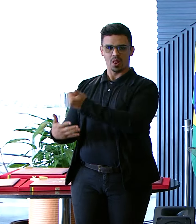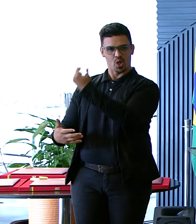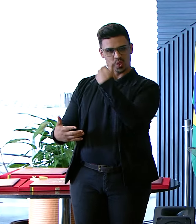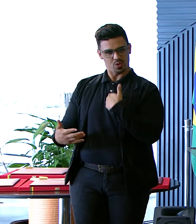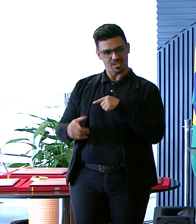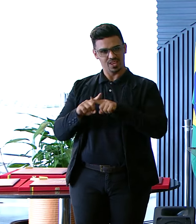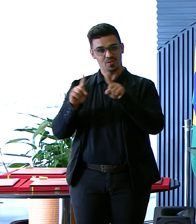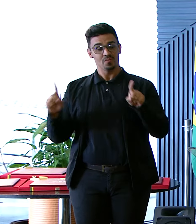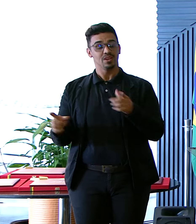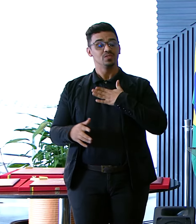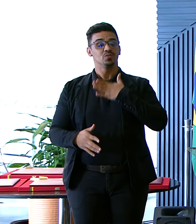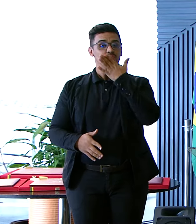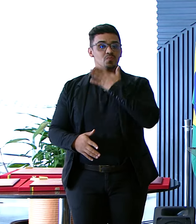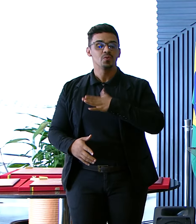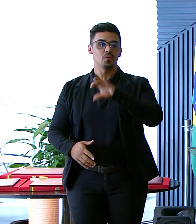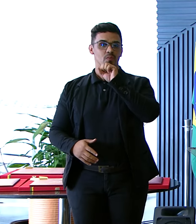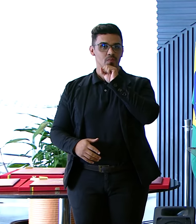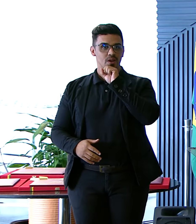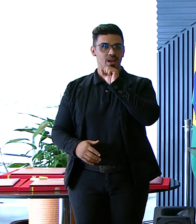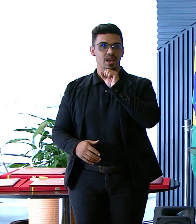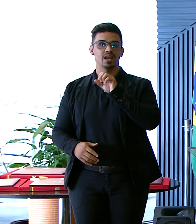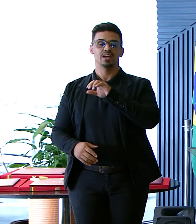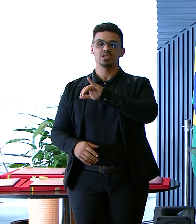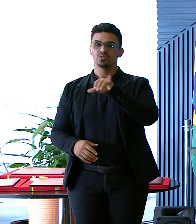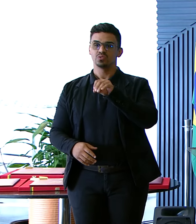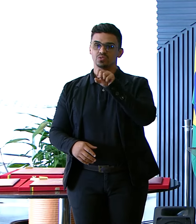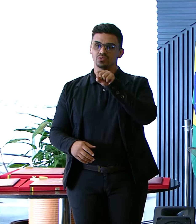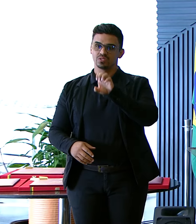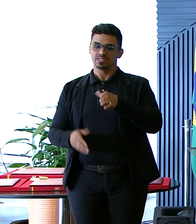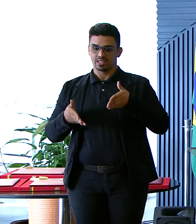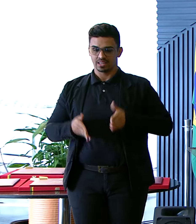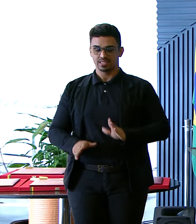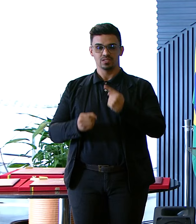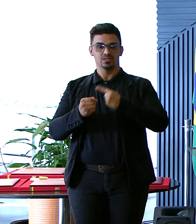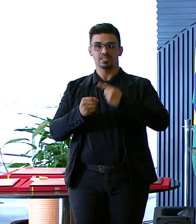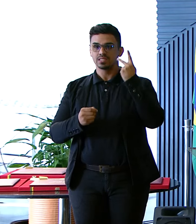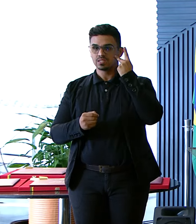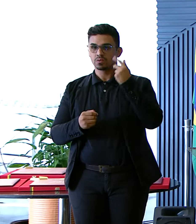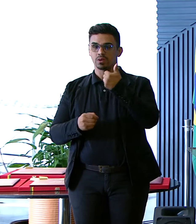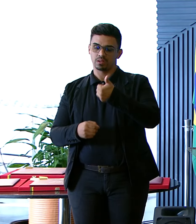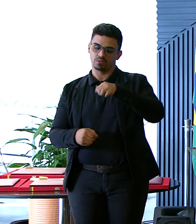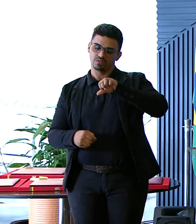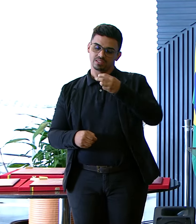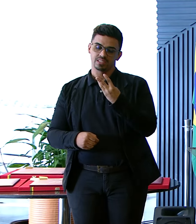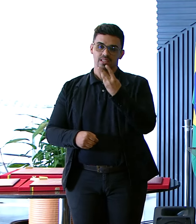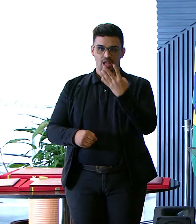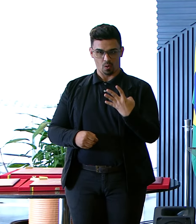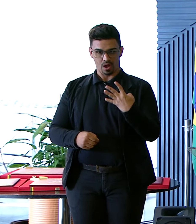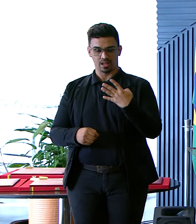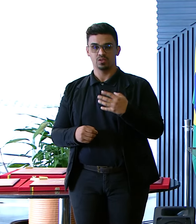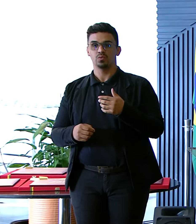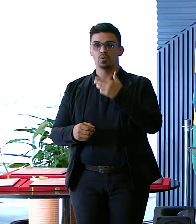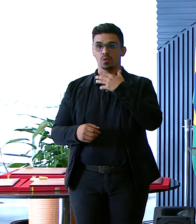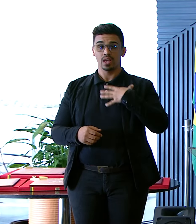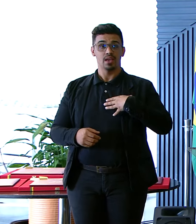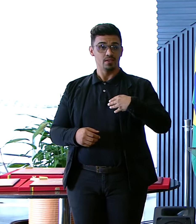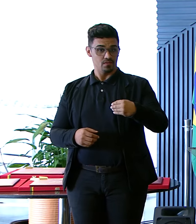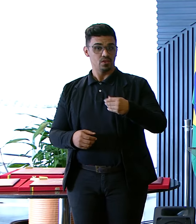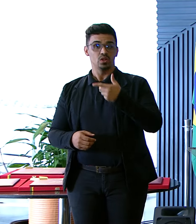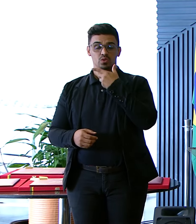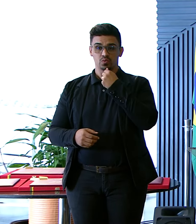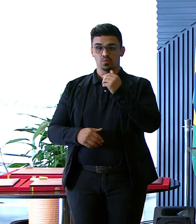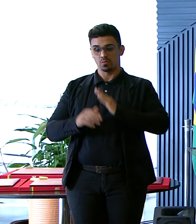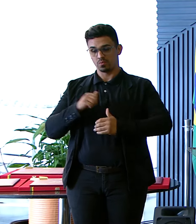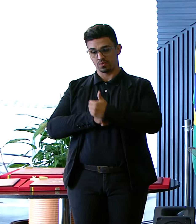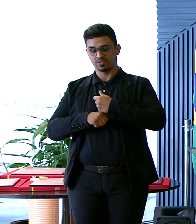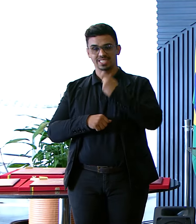meu pai O José Aristodemo Pinotti Nasceu na cidade De São Paulo Em 1934 Ele era filho De um dentista